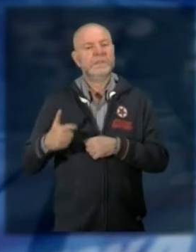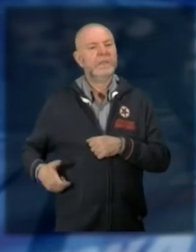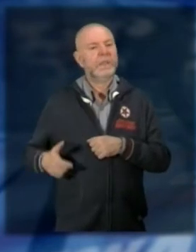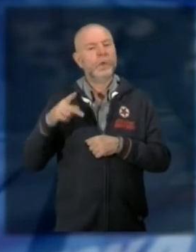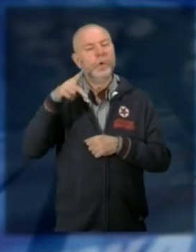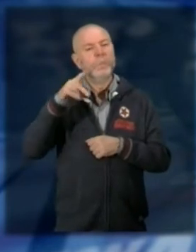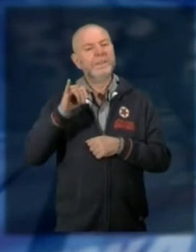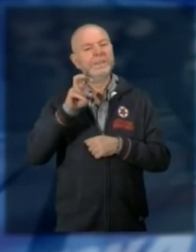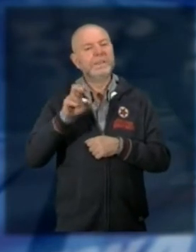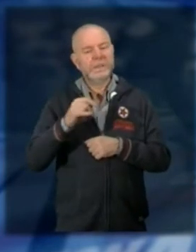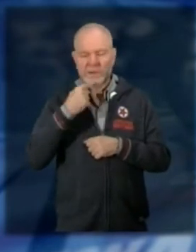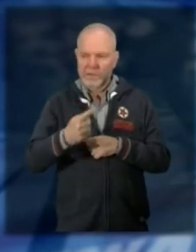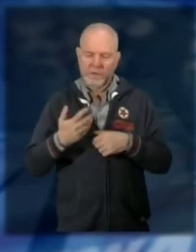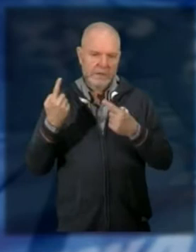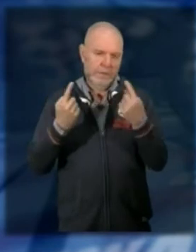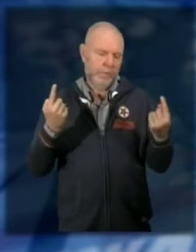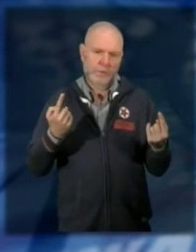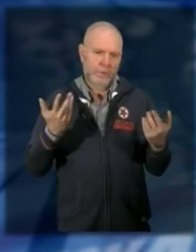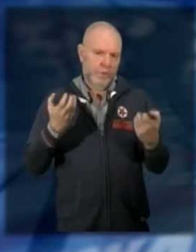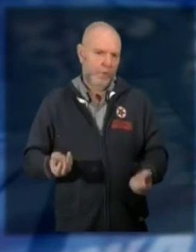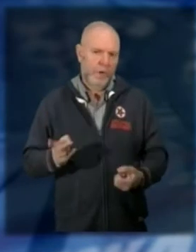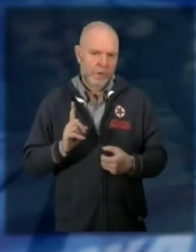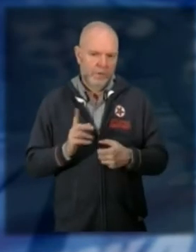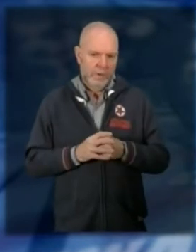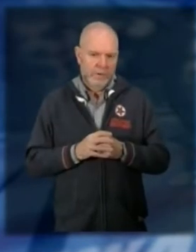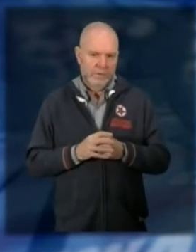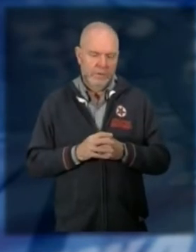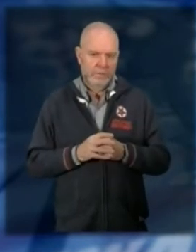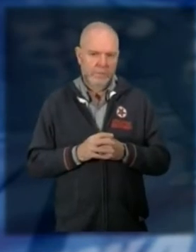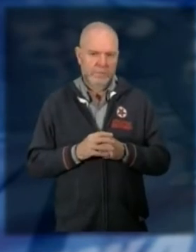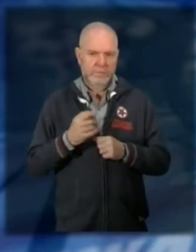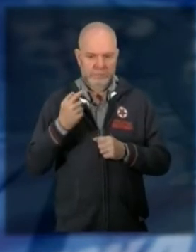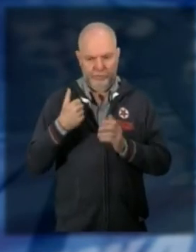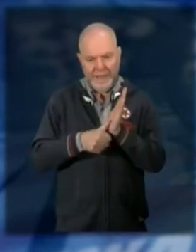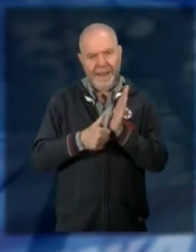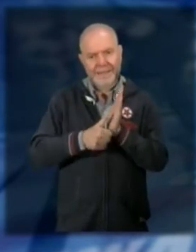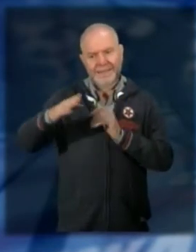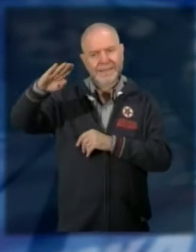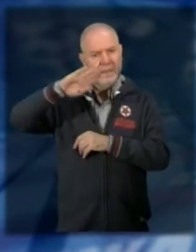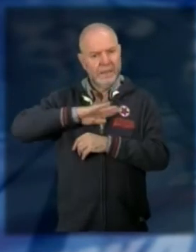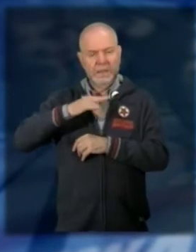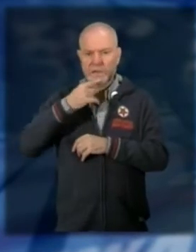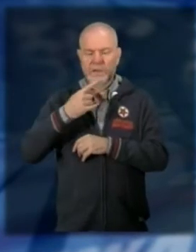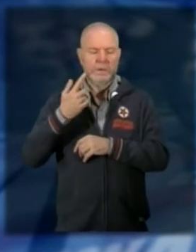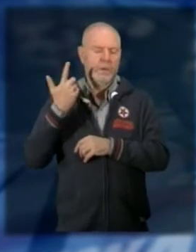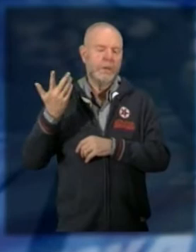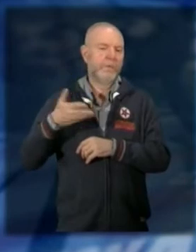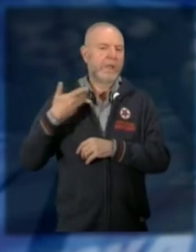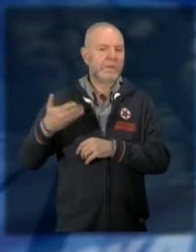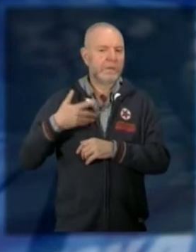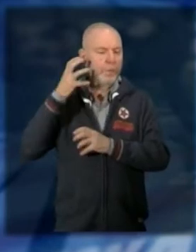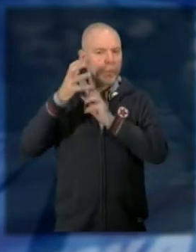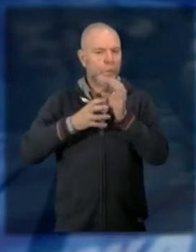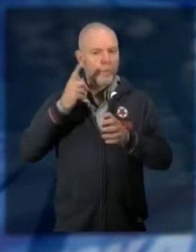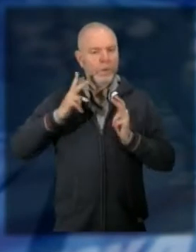sostiene che la situazione è inaccettabile dice Lucio Pizzi ho una lettera di protesta che lamenta notevole disturbo della quiete